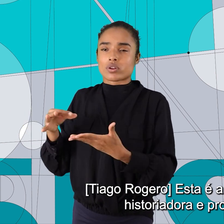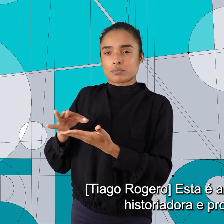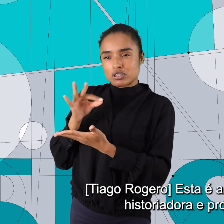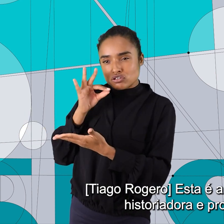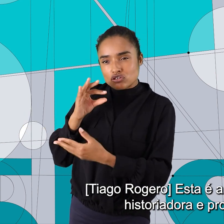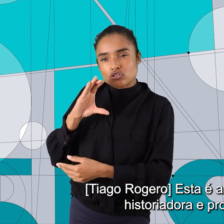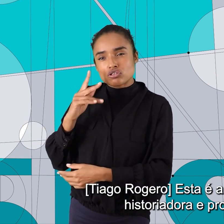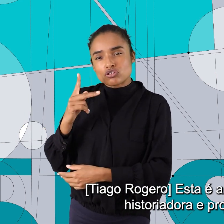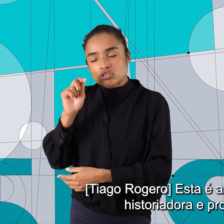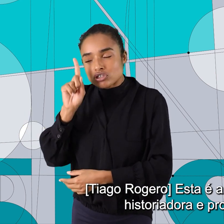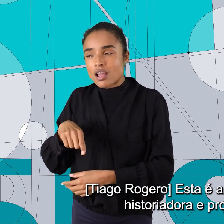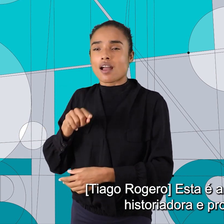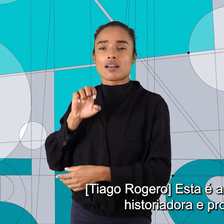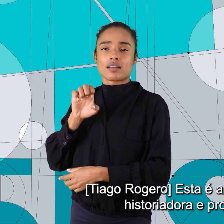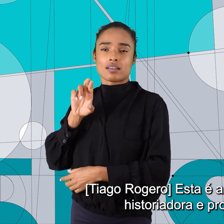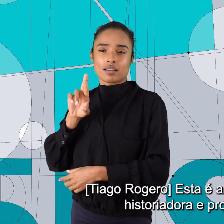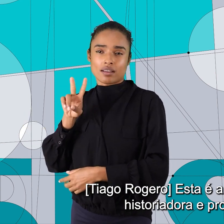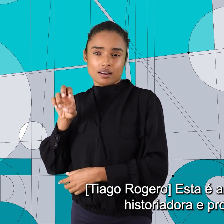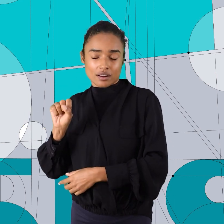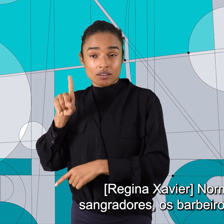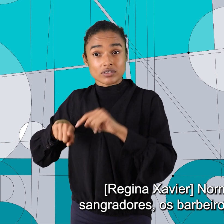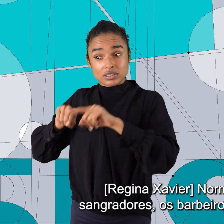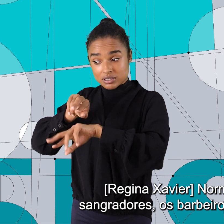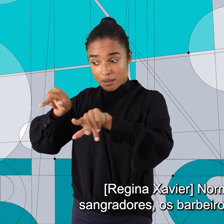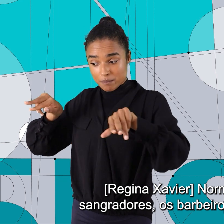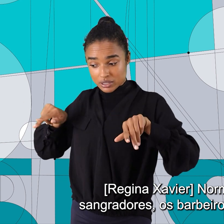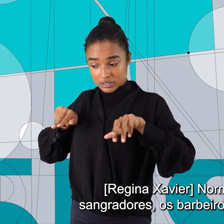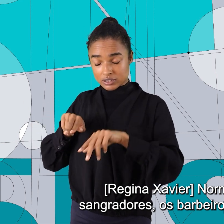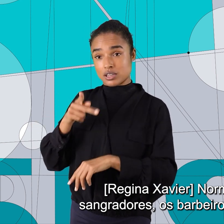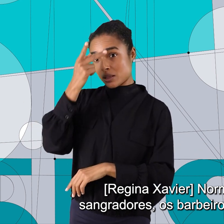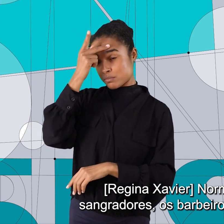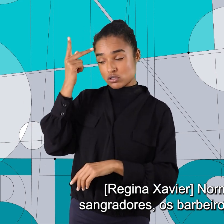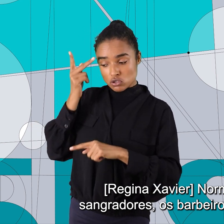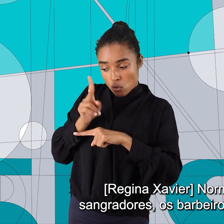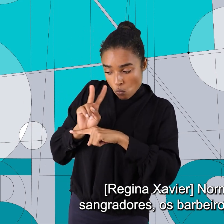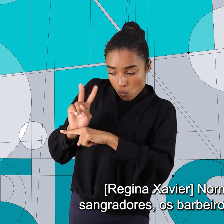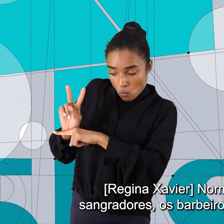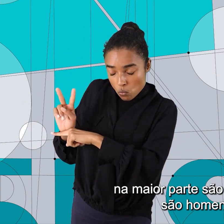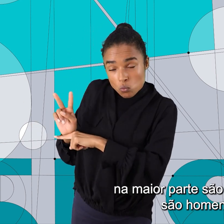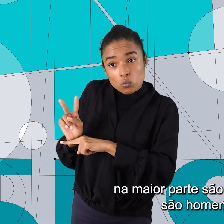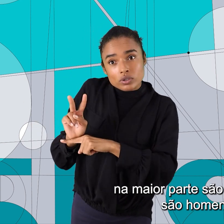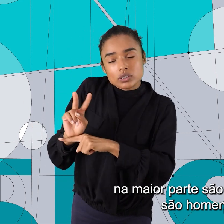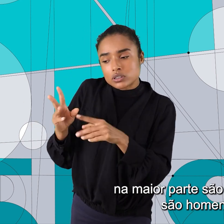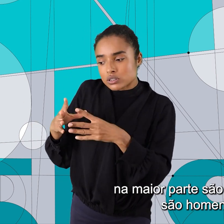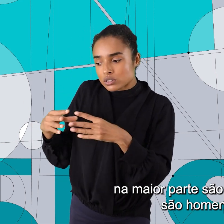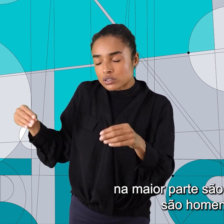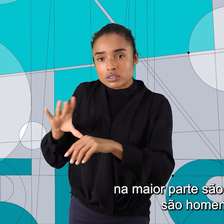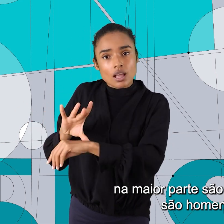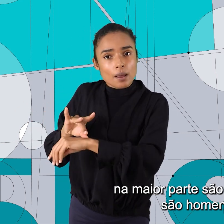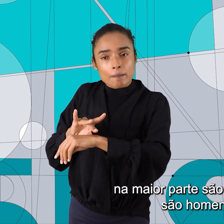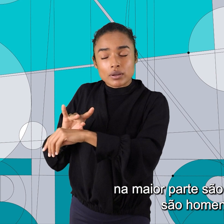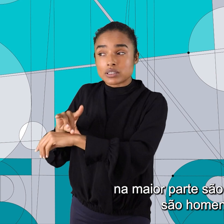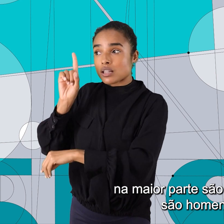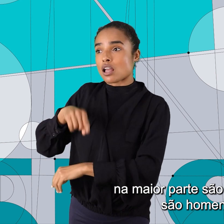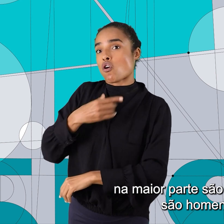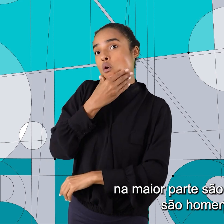a Regina Xavier, historiadora e professora. Normalmente, os sangradores, os barbeiros, os curadores, na maior parte, são